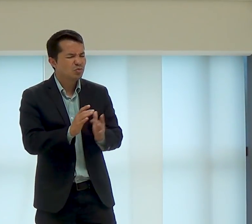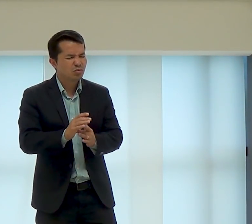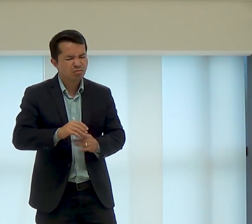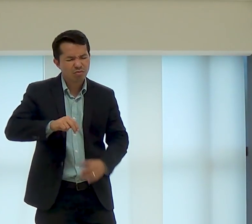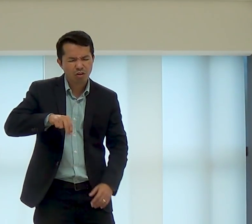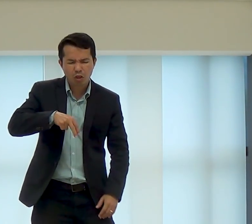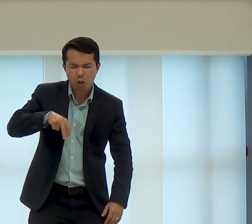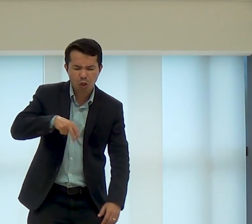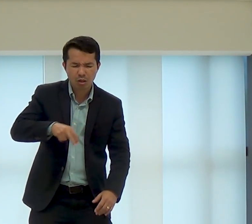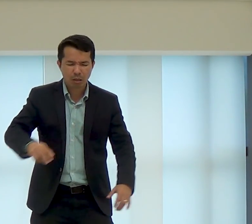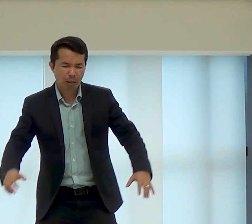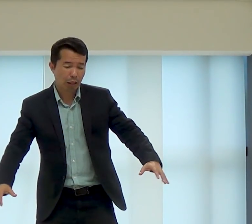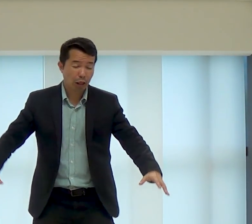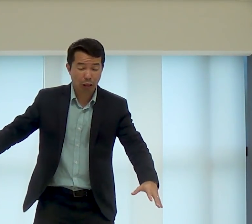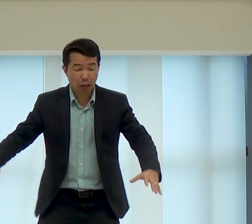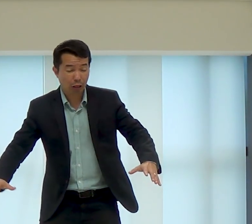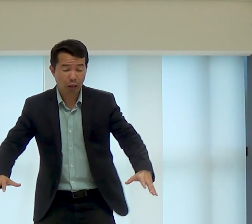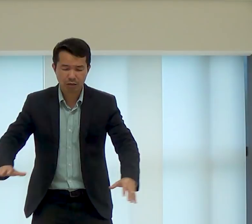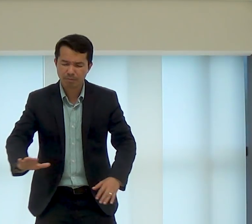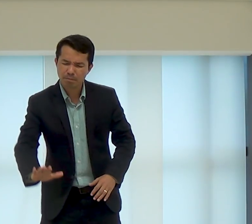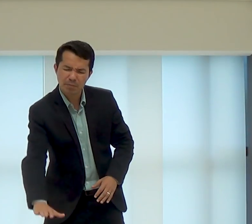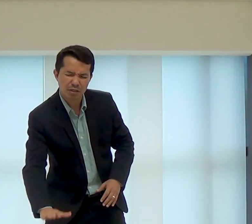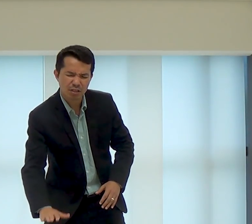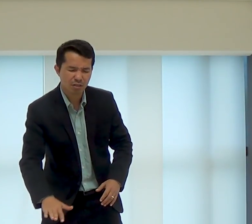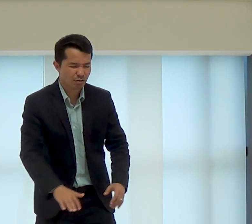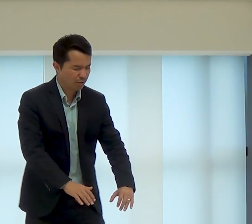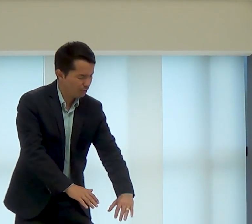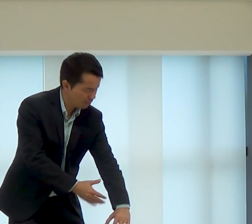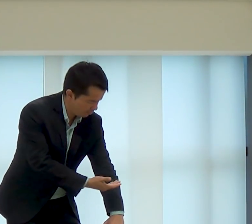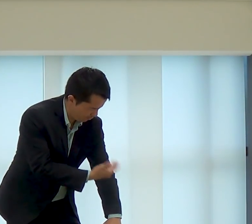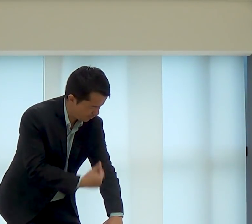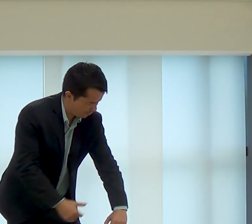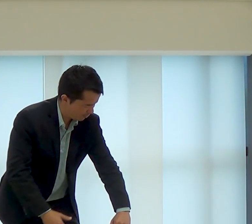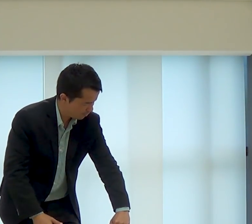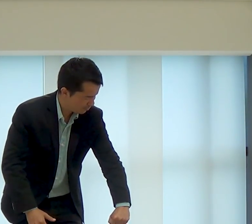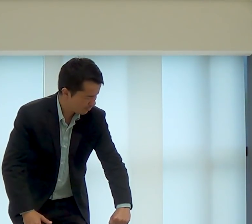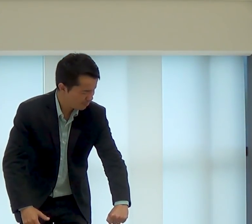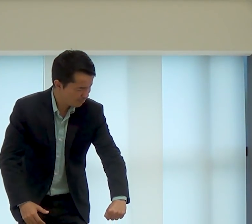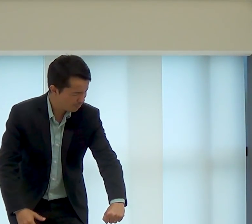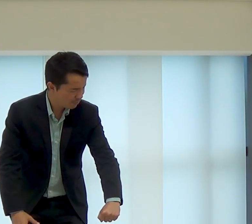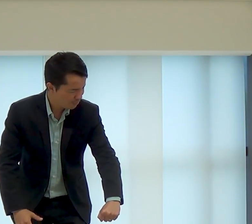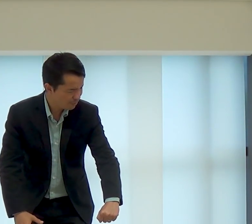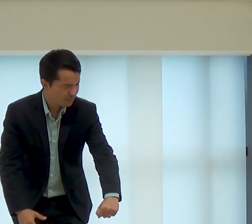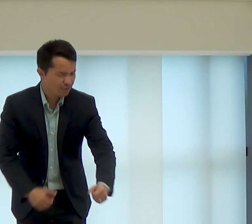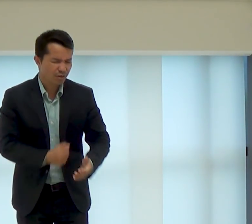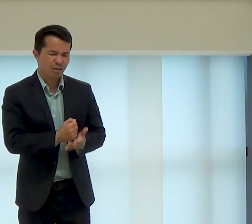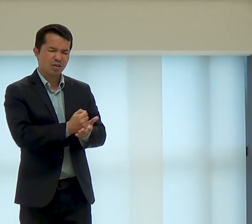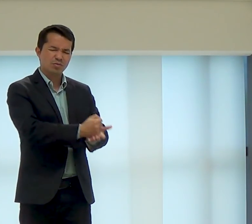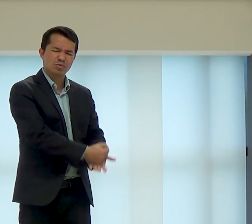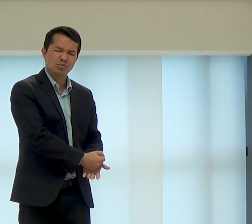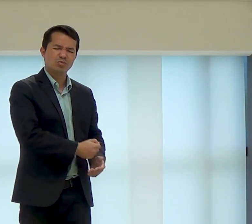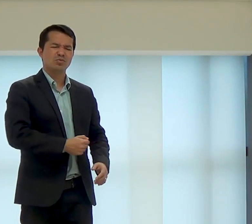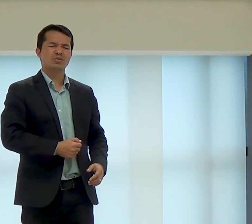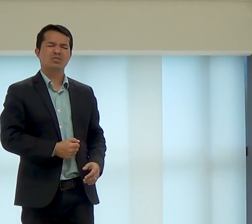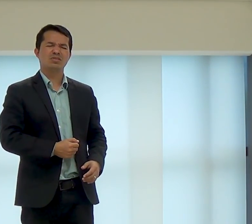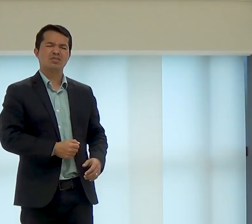ajudar a vida de Jesus nos seus primeiros passos, quando pequeno, segurar a mão de Jesus, Senhor,